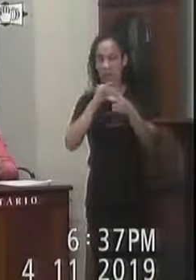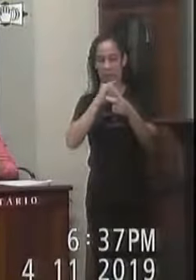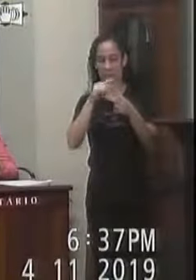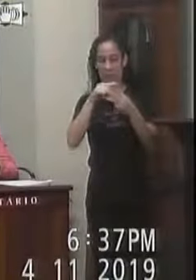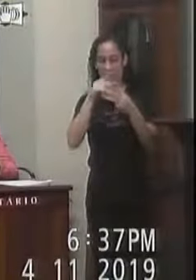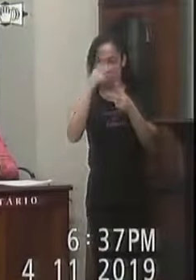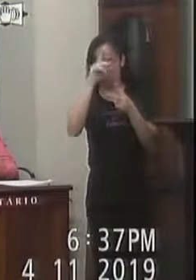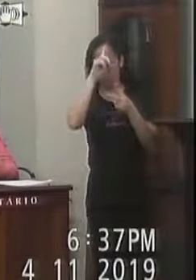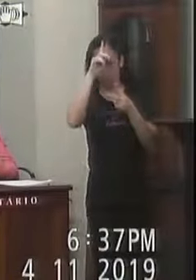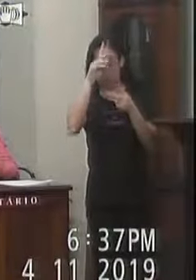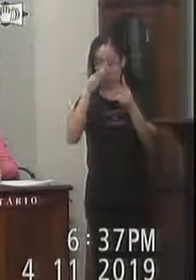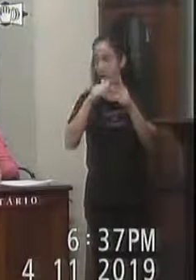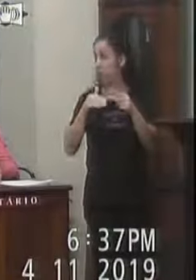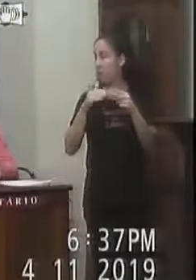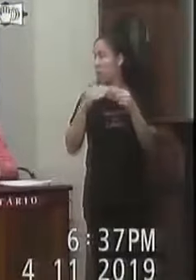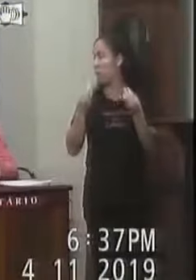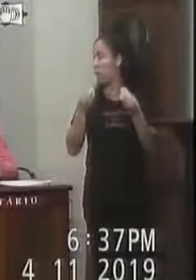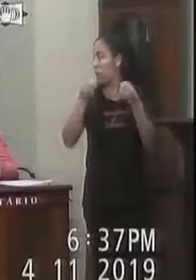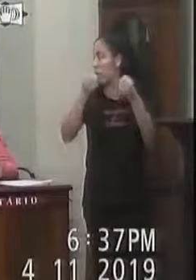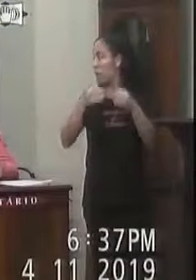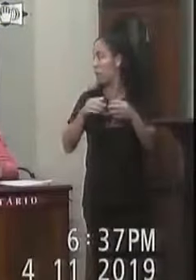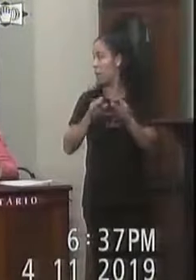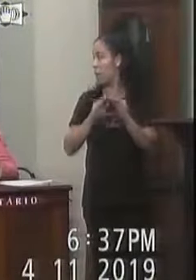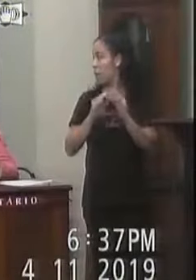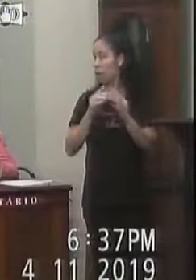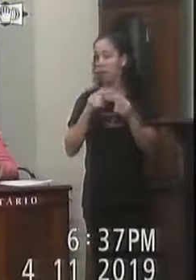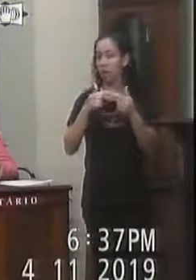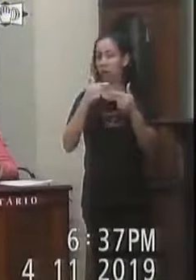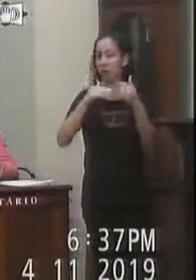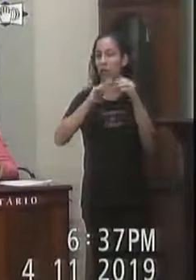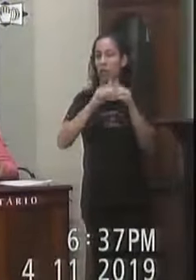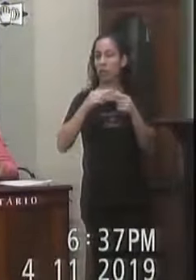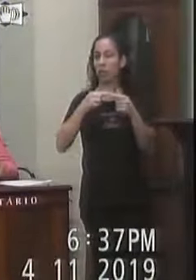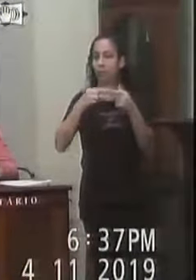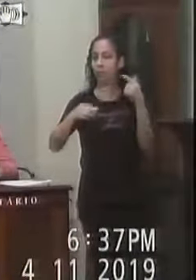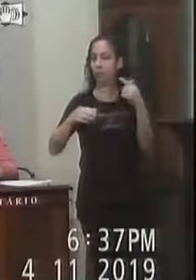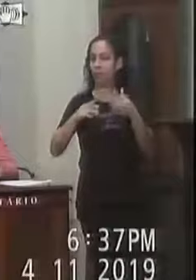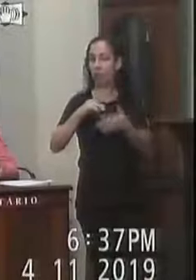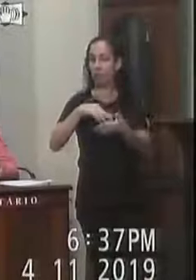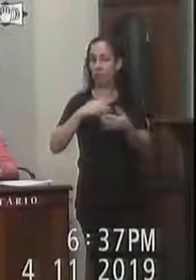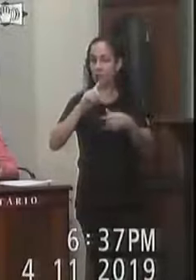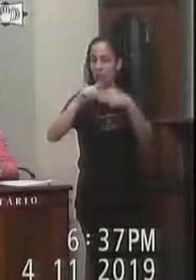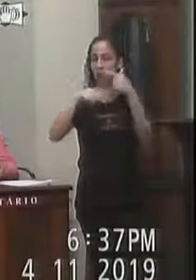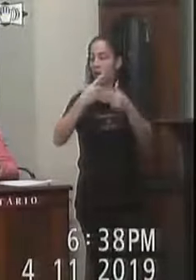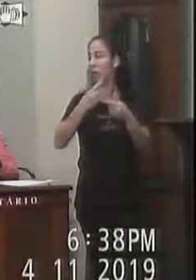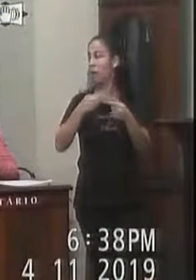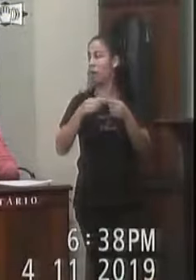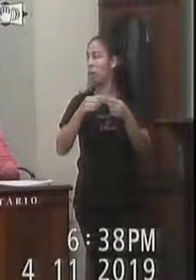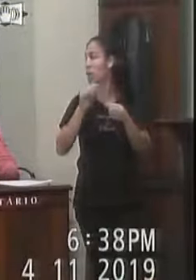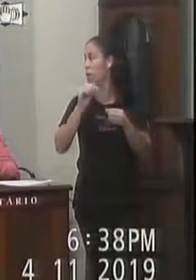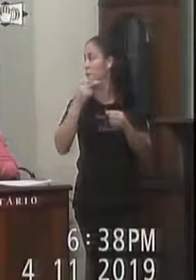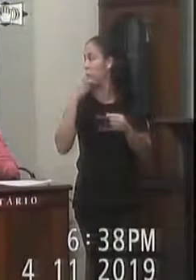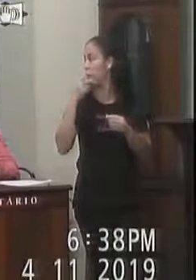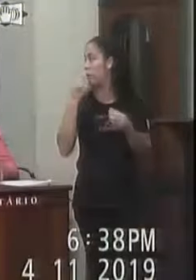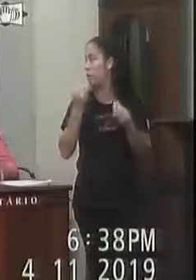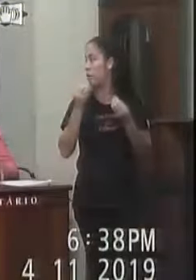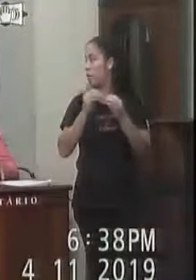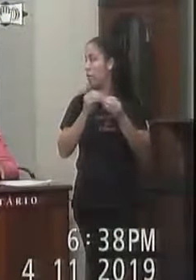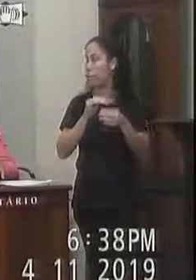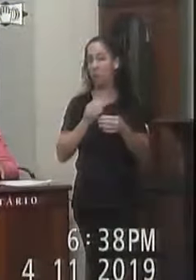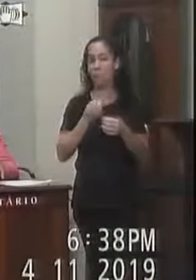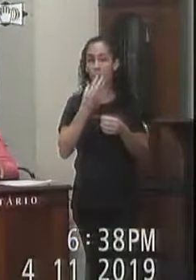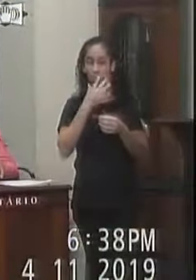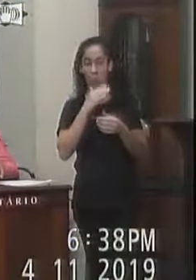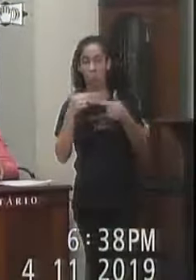Isso aí Não é mesmo Abriu discussão Abriu discussão Em cima do requerimento A partir Do que O